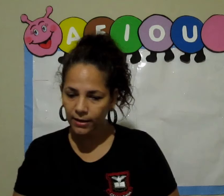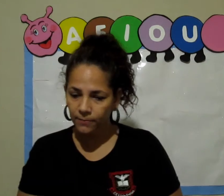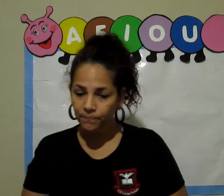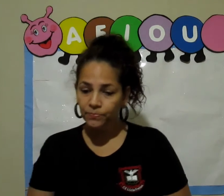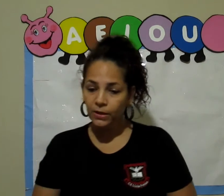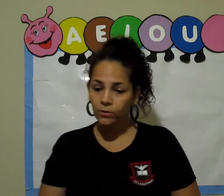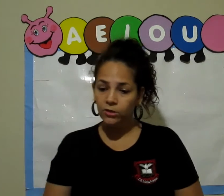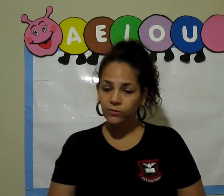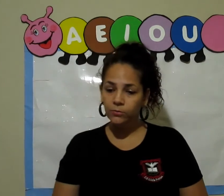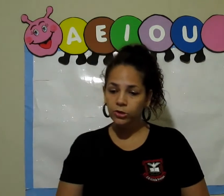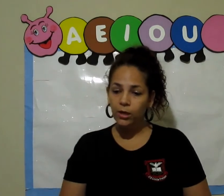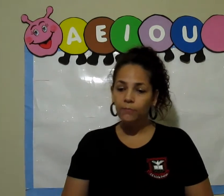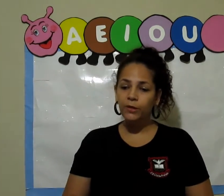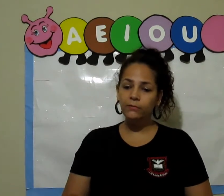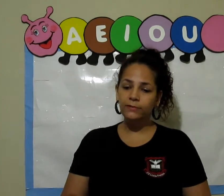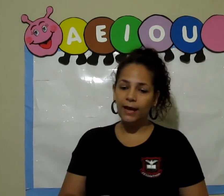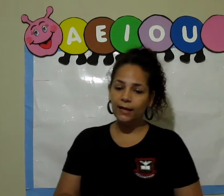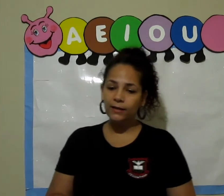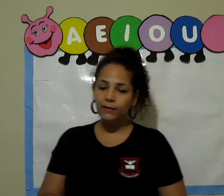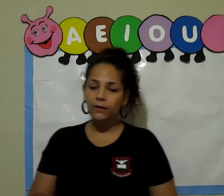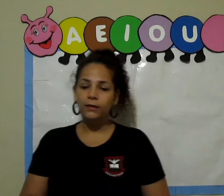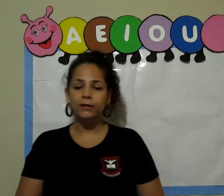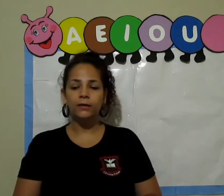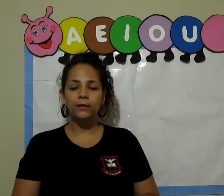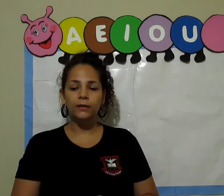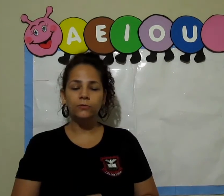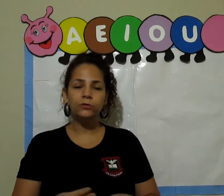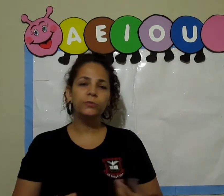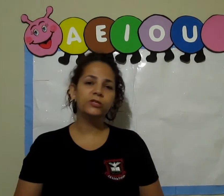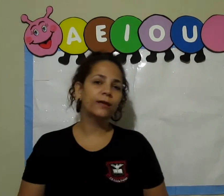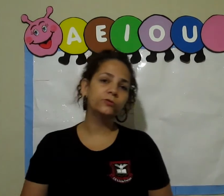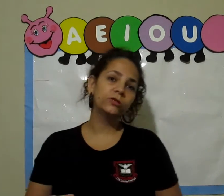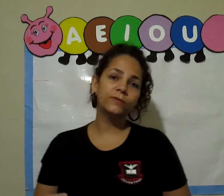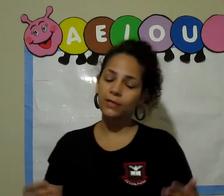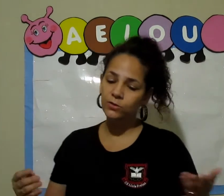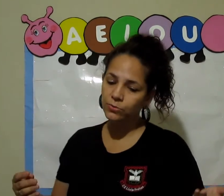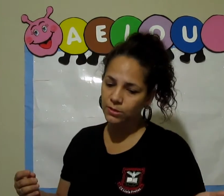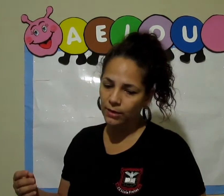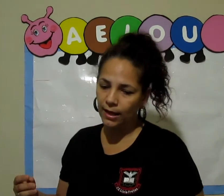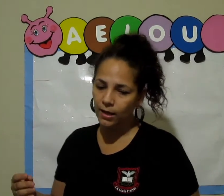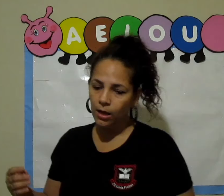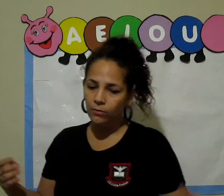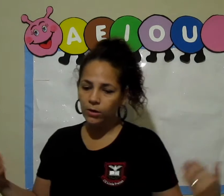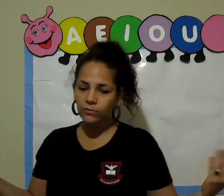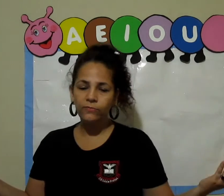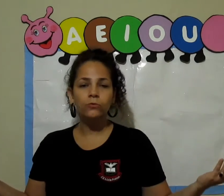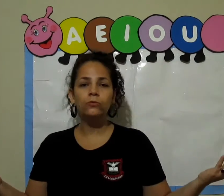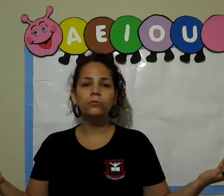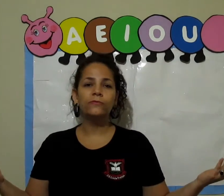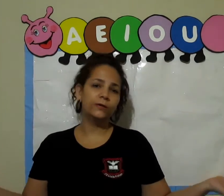nós vamos pintar os objetos que vocês usam lá quando vai